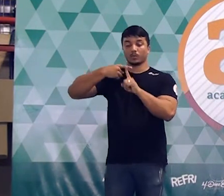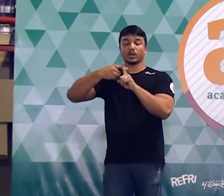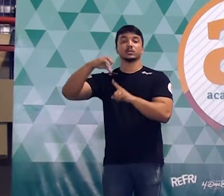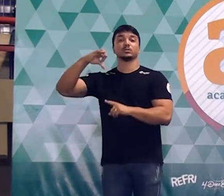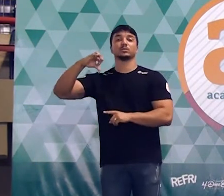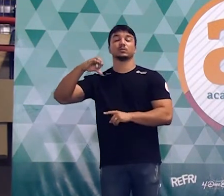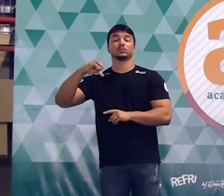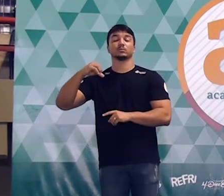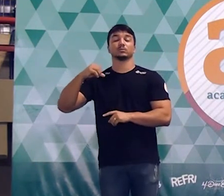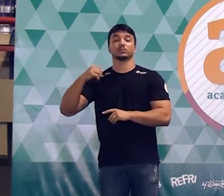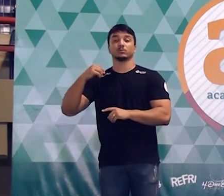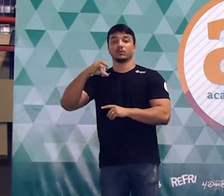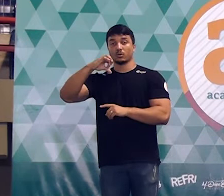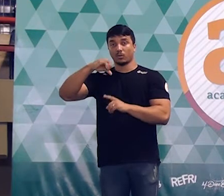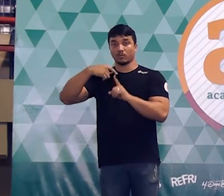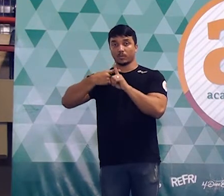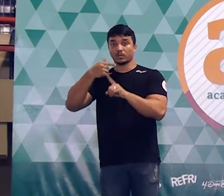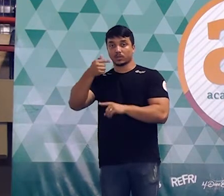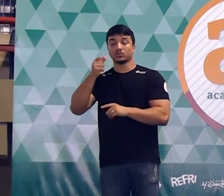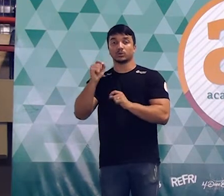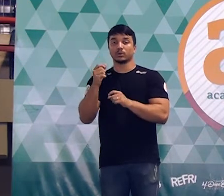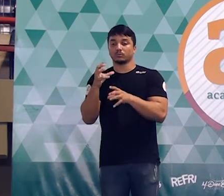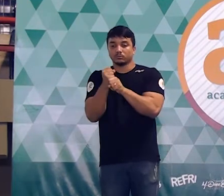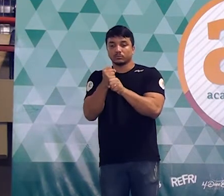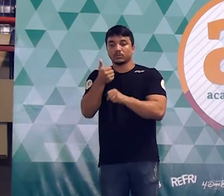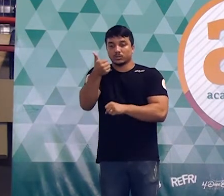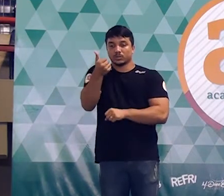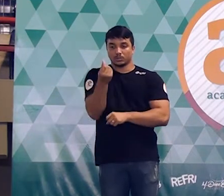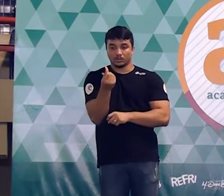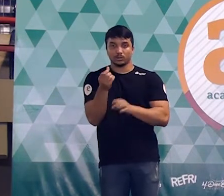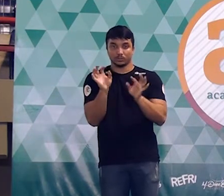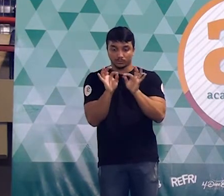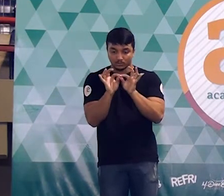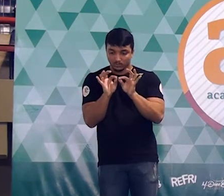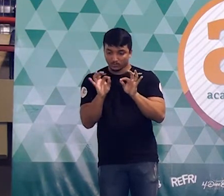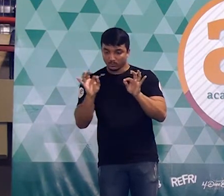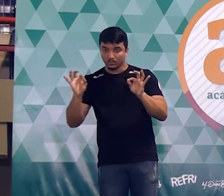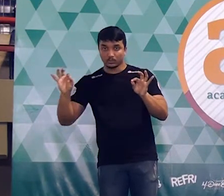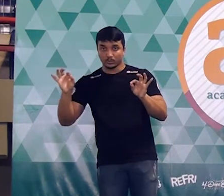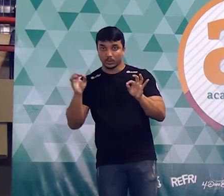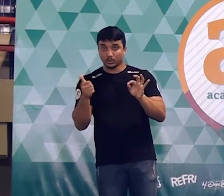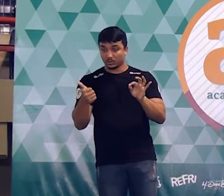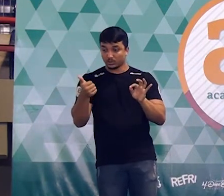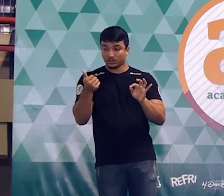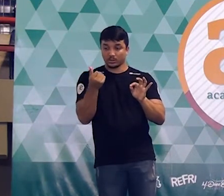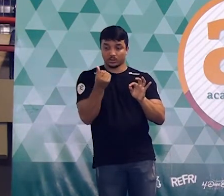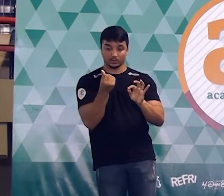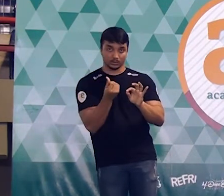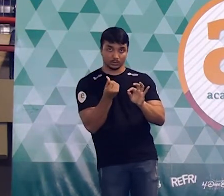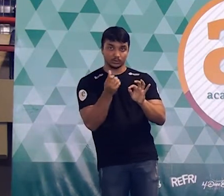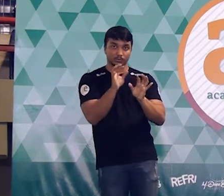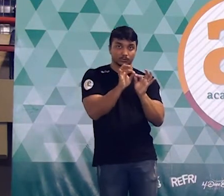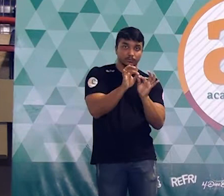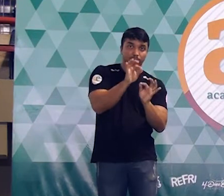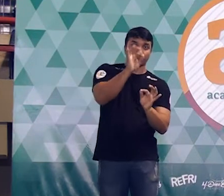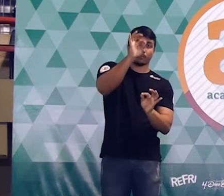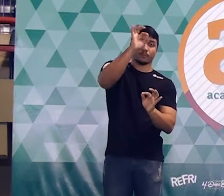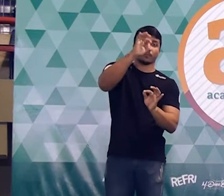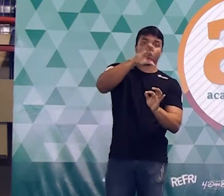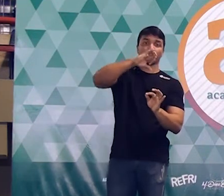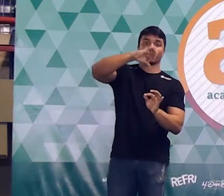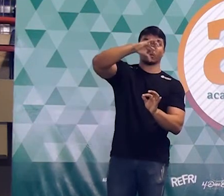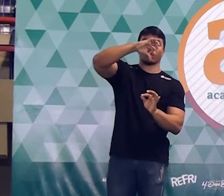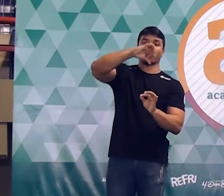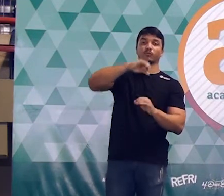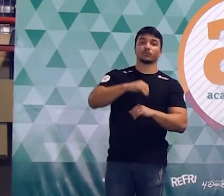mais 7? 16. Significa dizer então que o terreno retangular precisa ter que medidas? 9